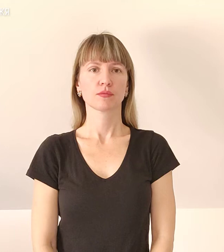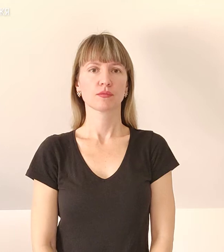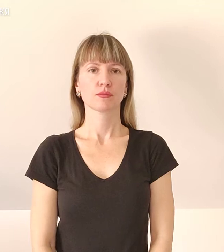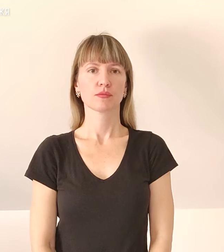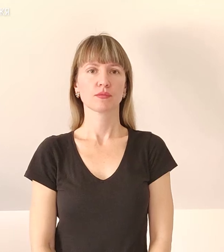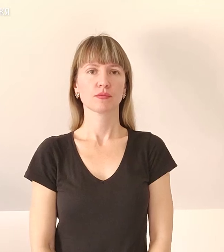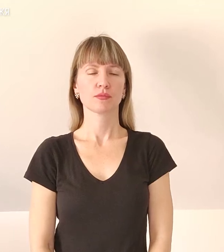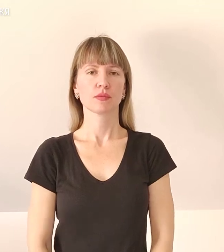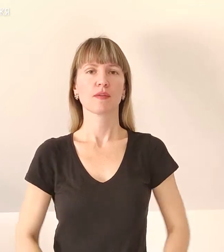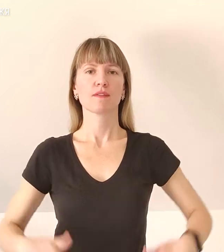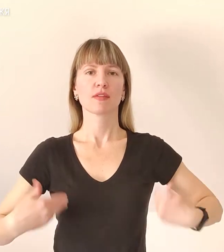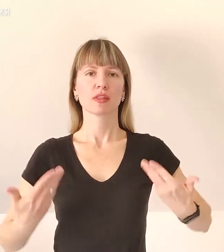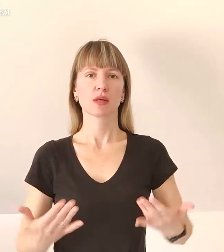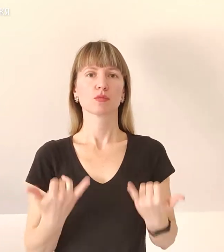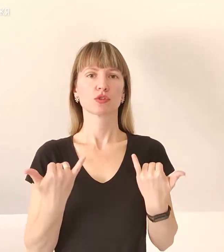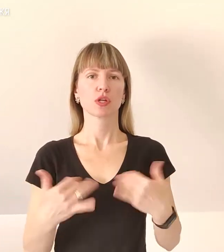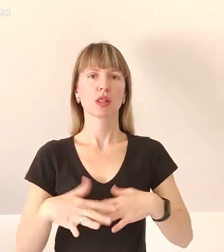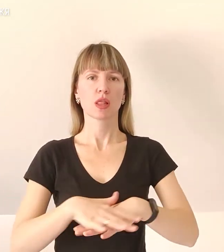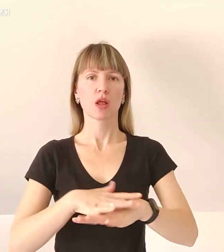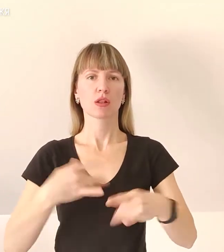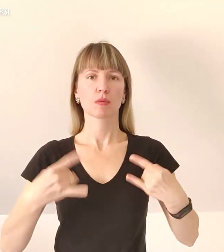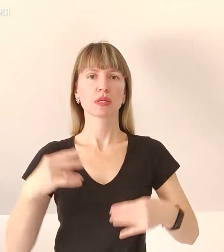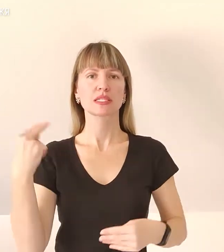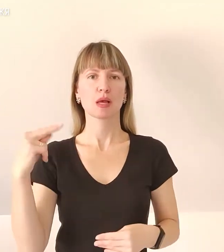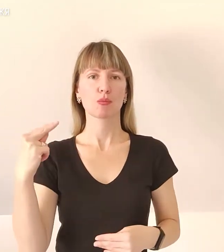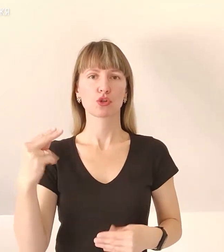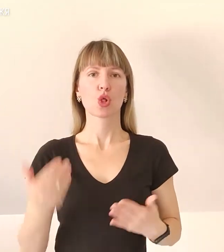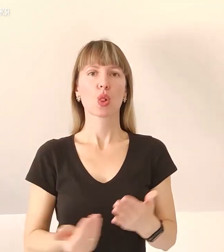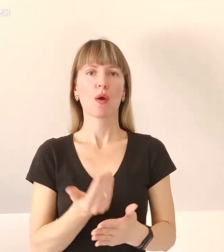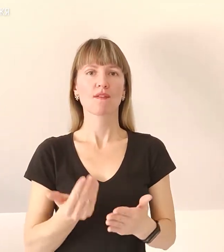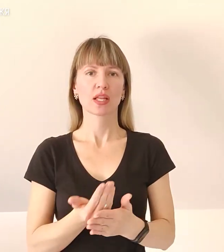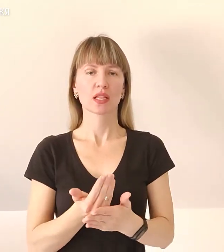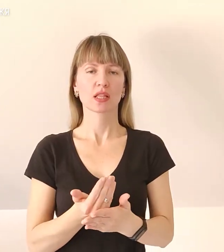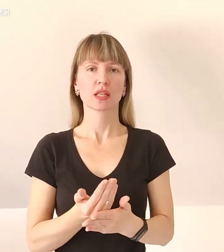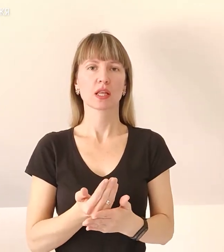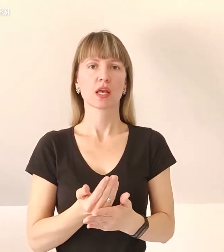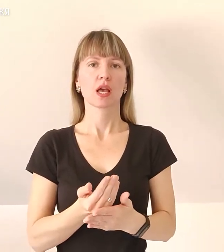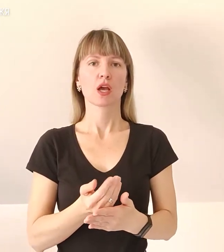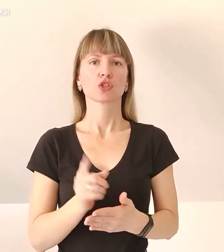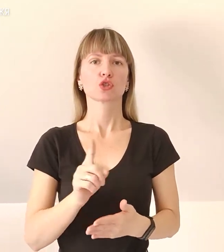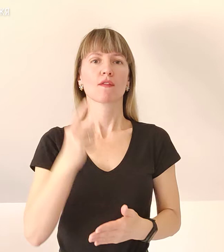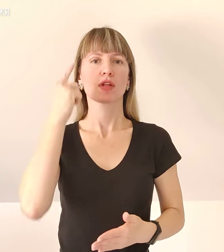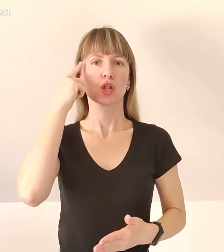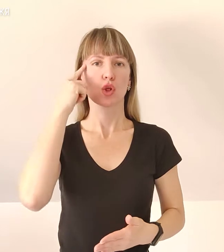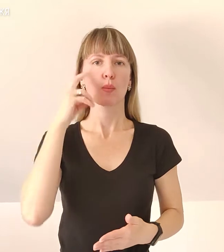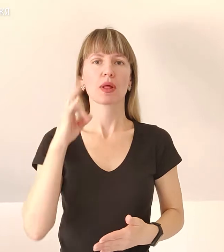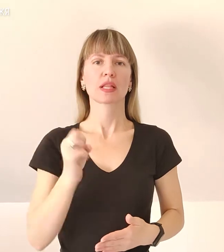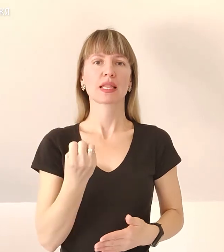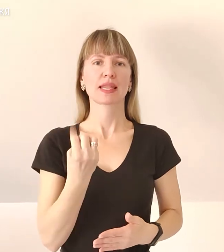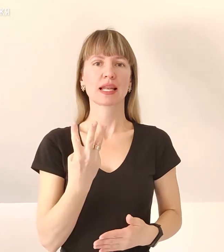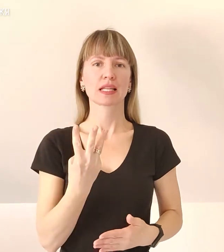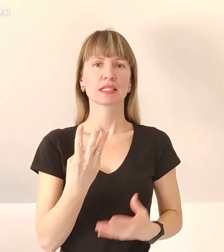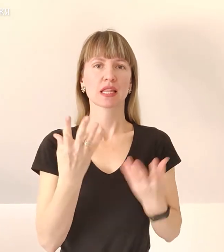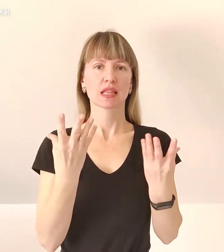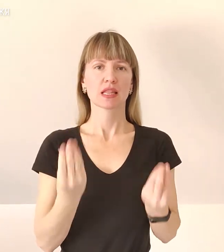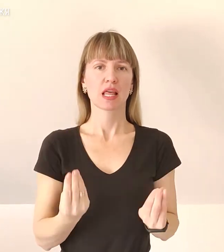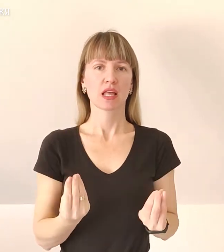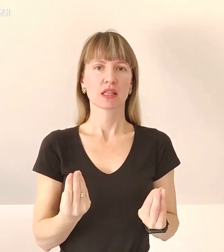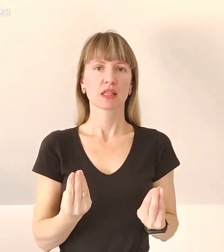Вітаємо в ефірі Суспільного Запоріжжя новини. Що відомо на 13-й день насправді